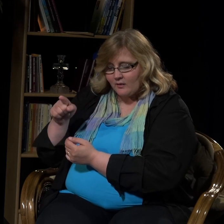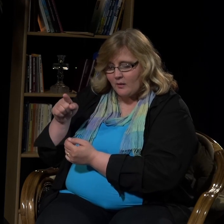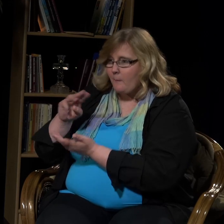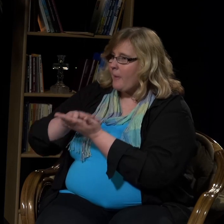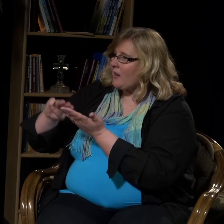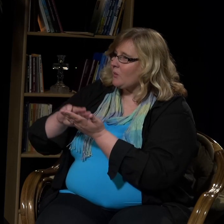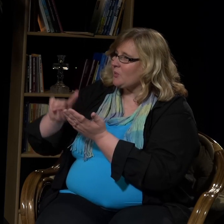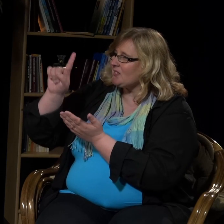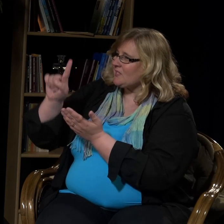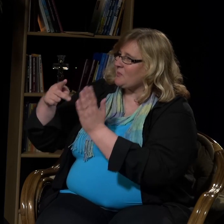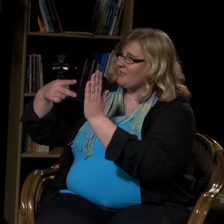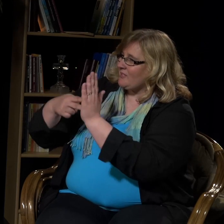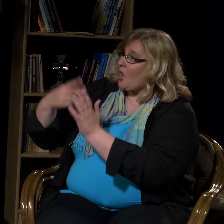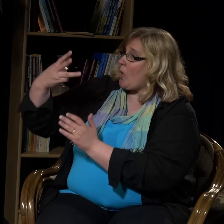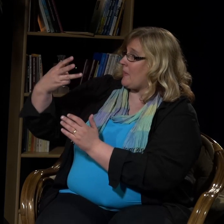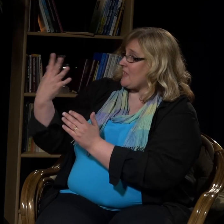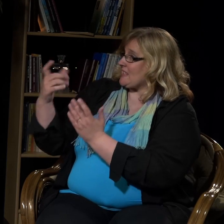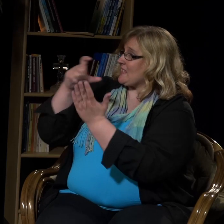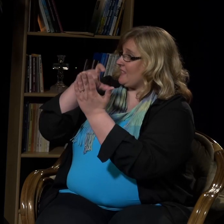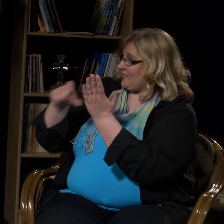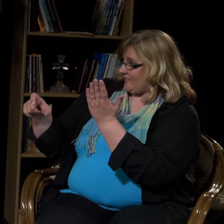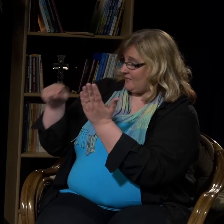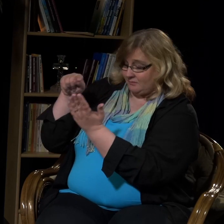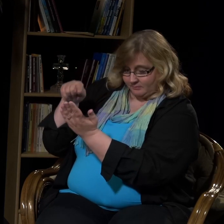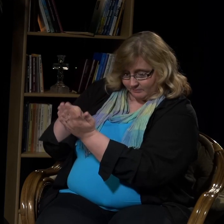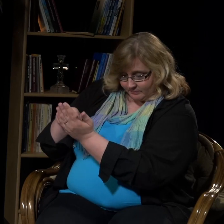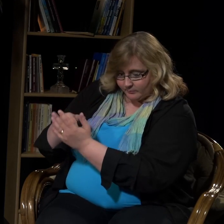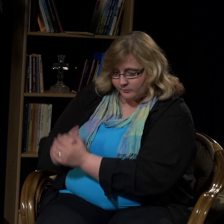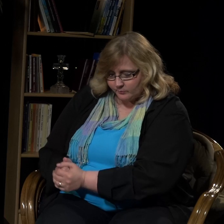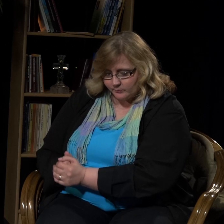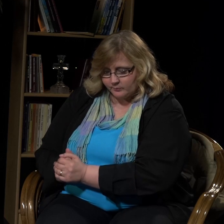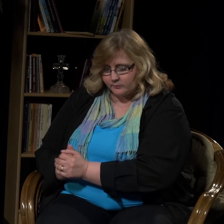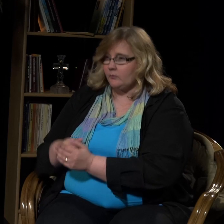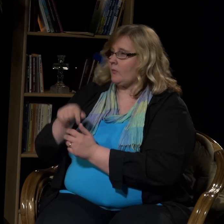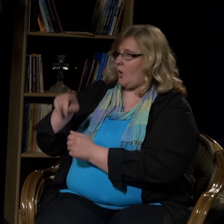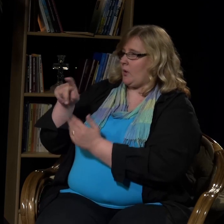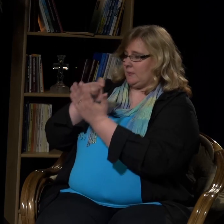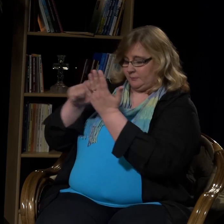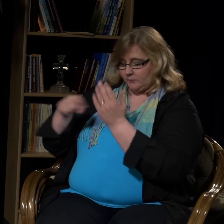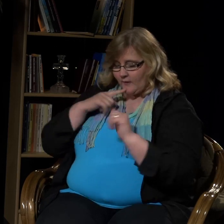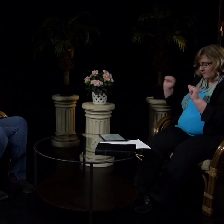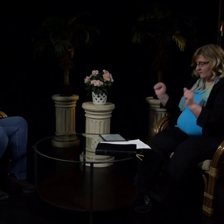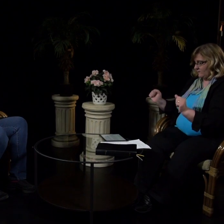Matteuksen evankeliumista luvusta 6, jakeet 9-13.